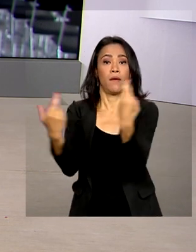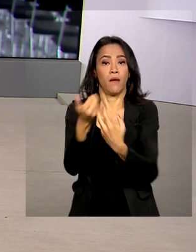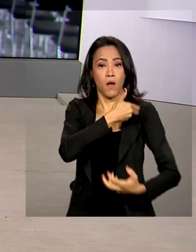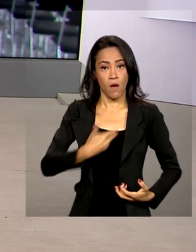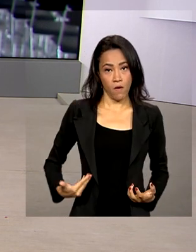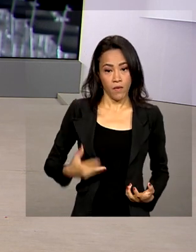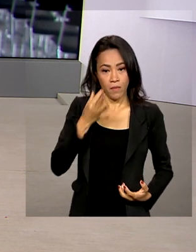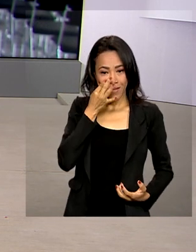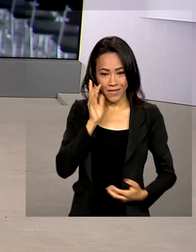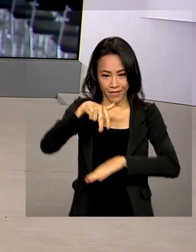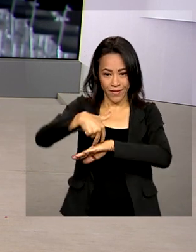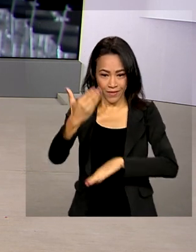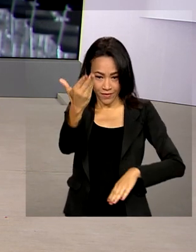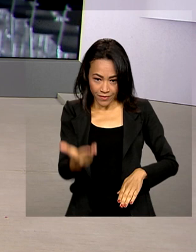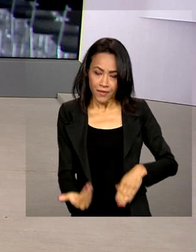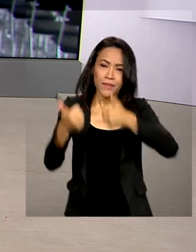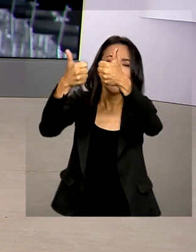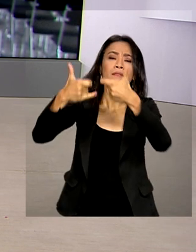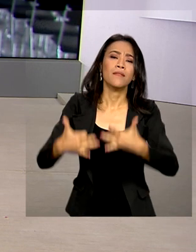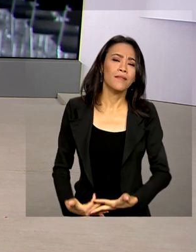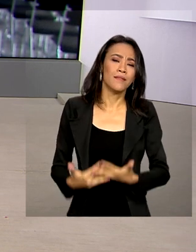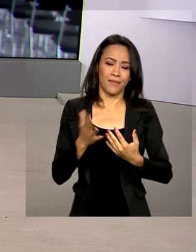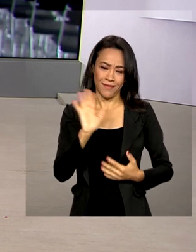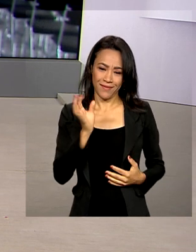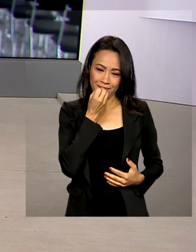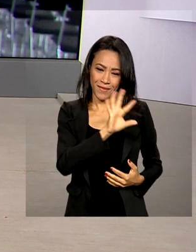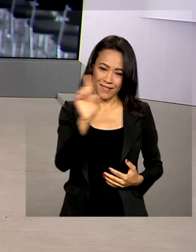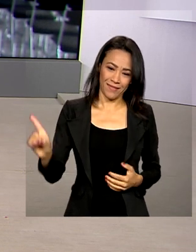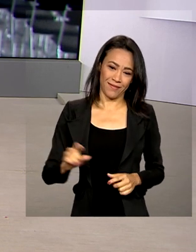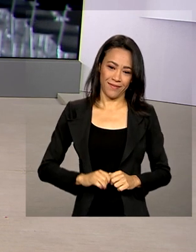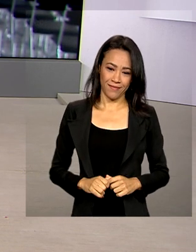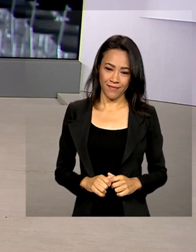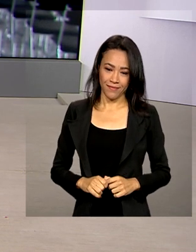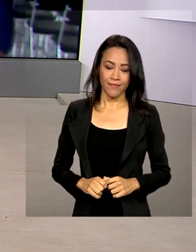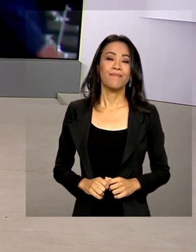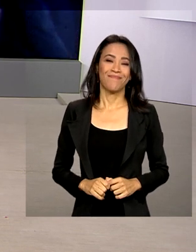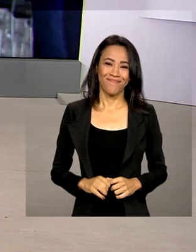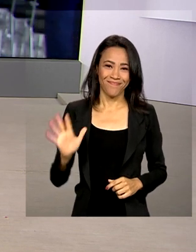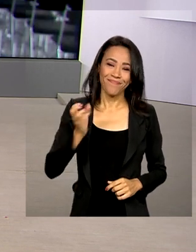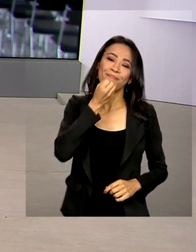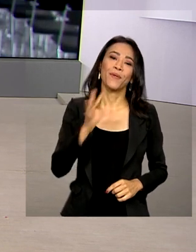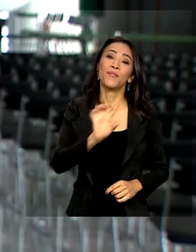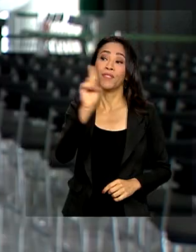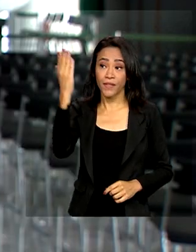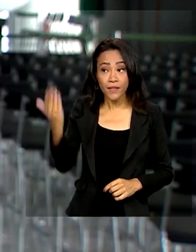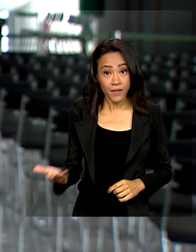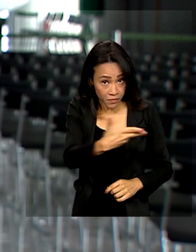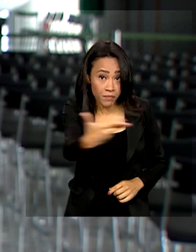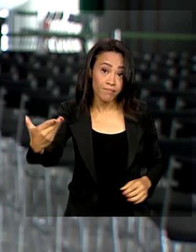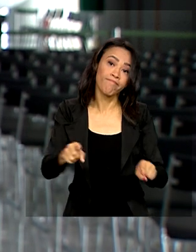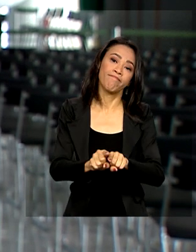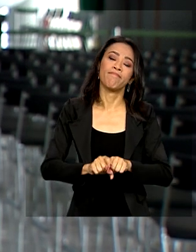está lá é Glauco de Queiroz, ele traz ao vivo os detalhes pra gente. Glauco, bom dia! Olá Renata, bom dia pra você, bom dia a todos.